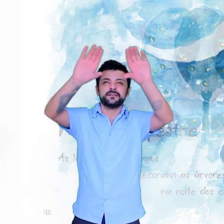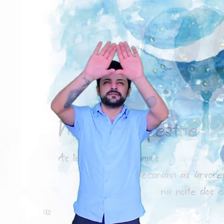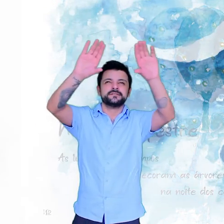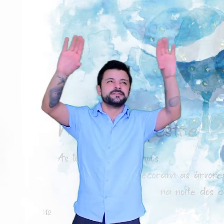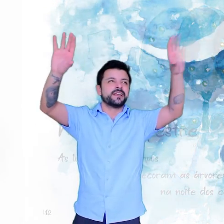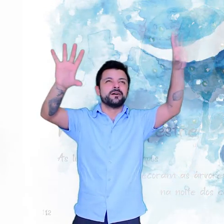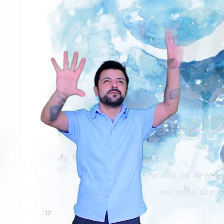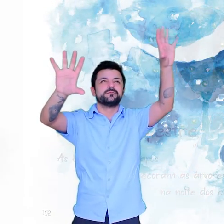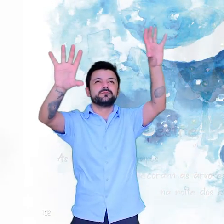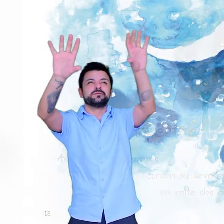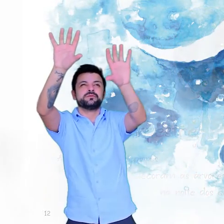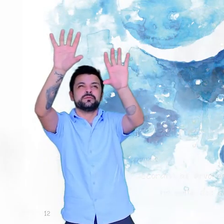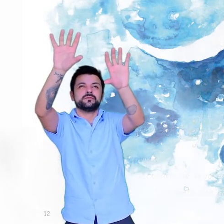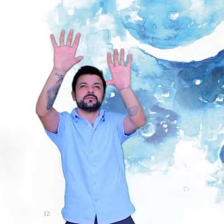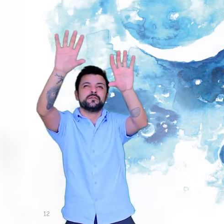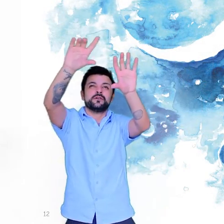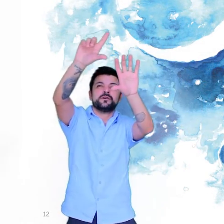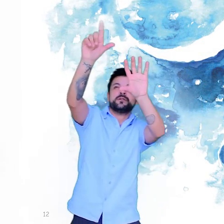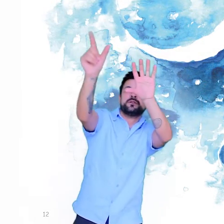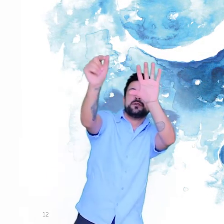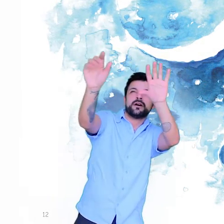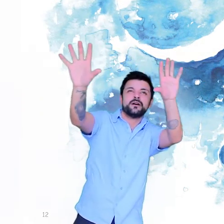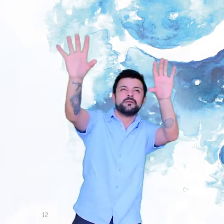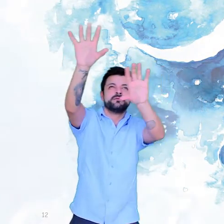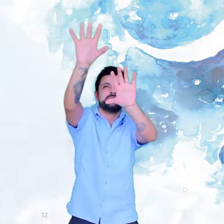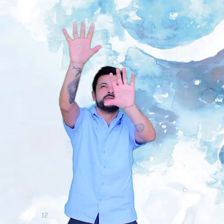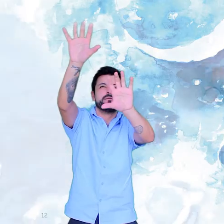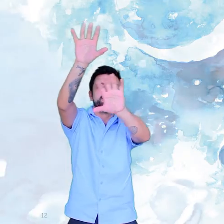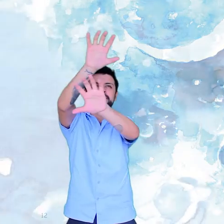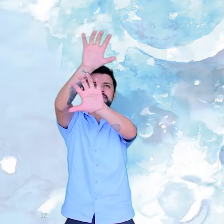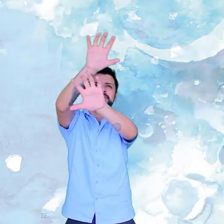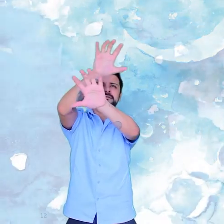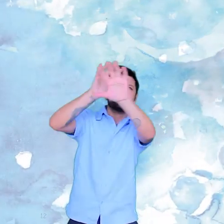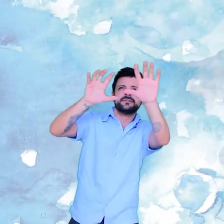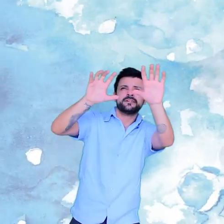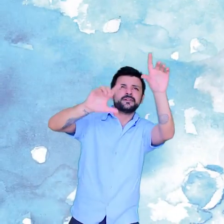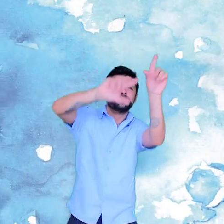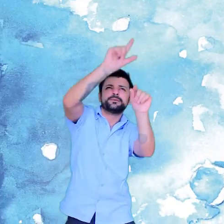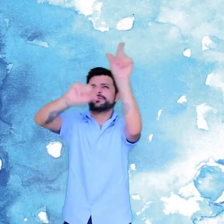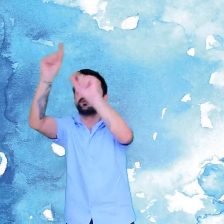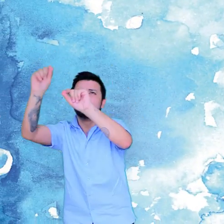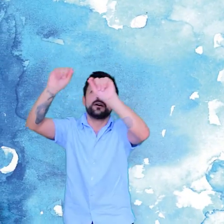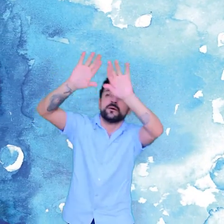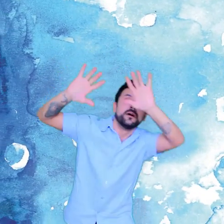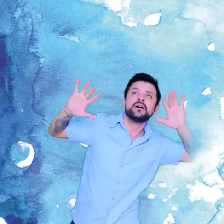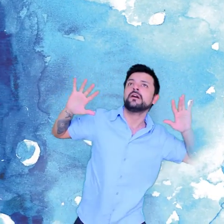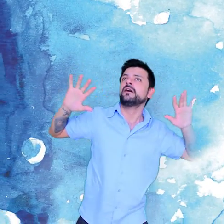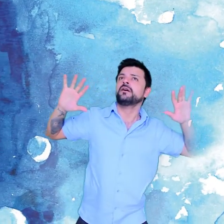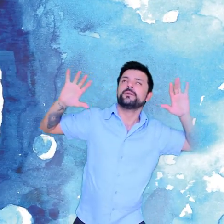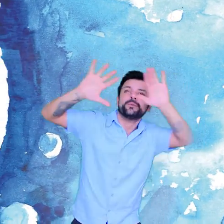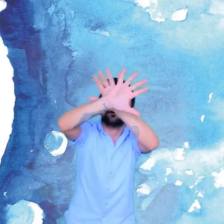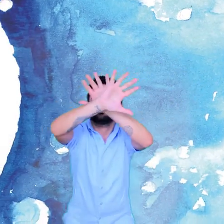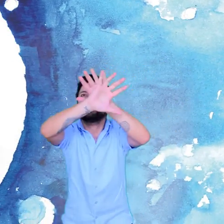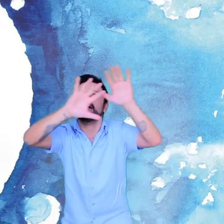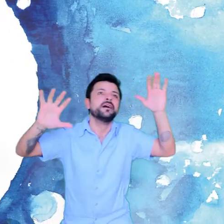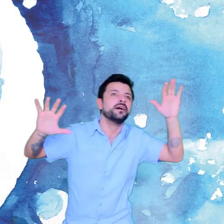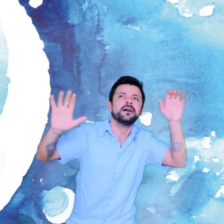Céu nublado A Lua brinca com os astros Dela não se vê nem rastros É esconde